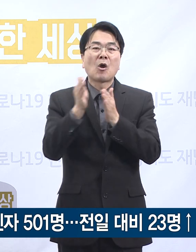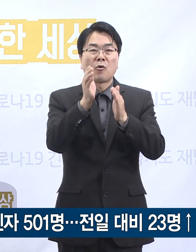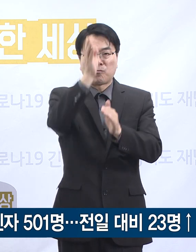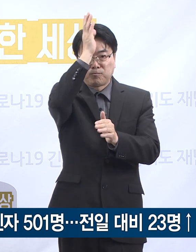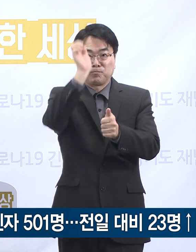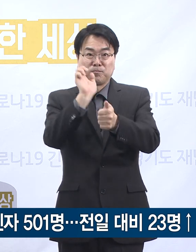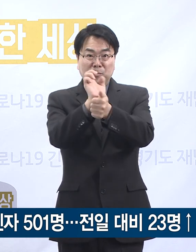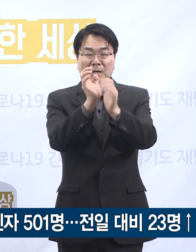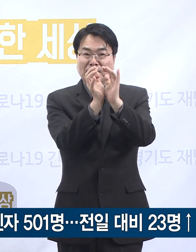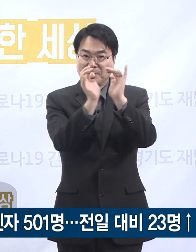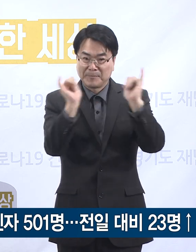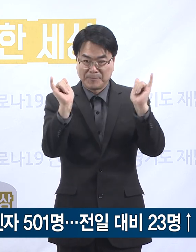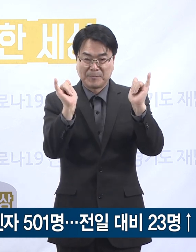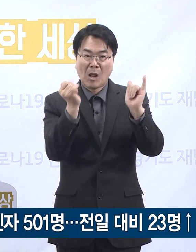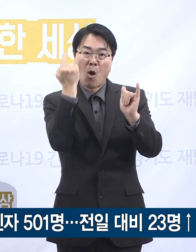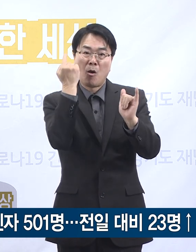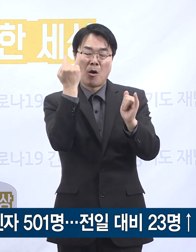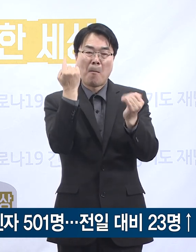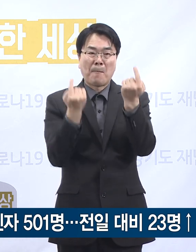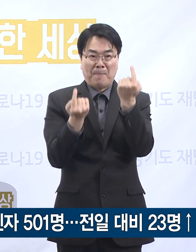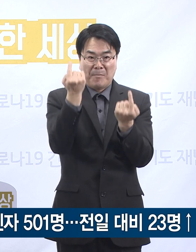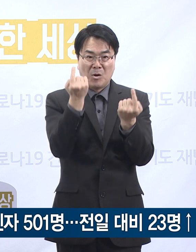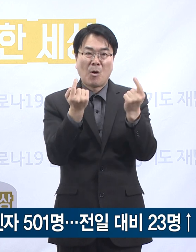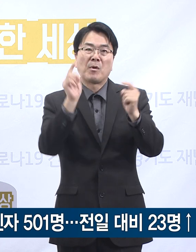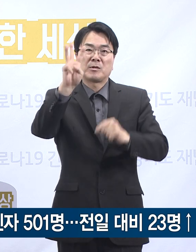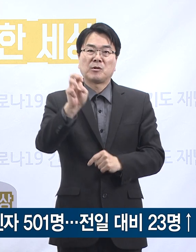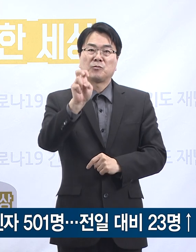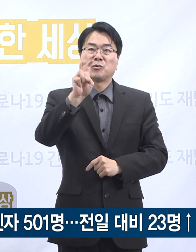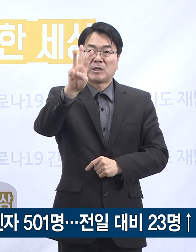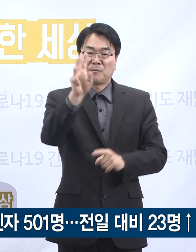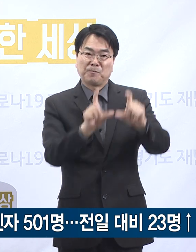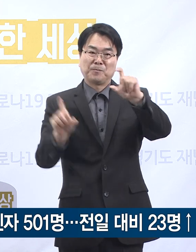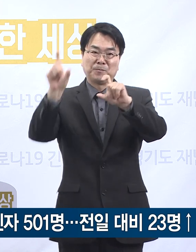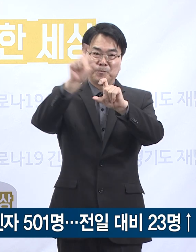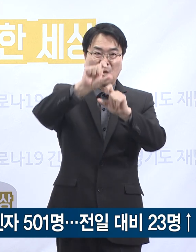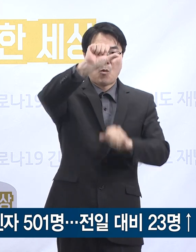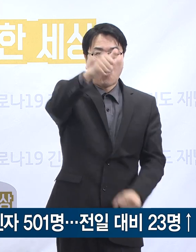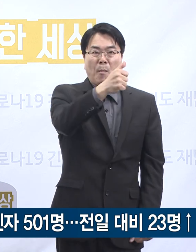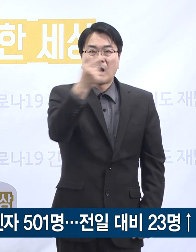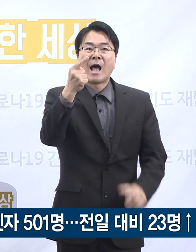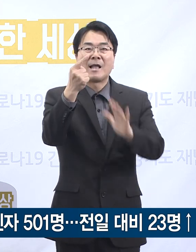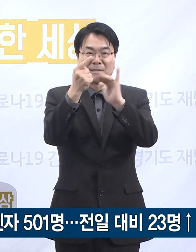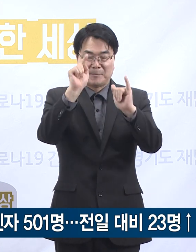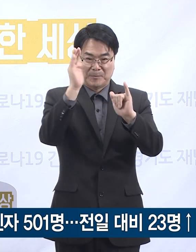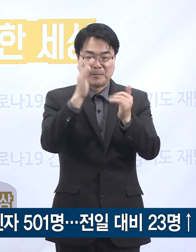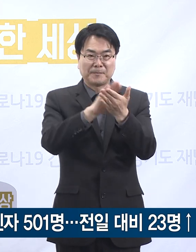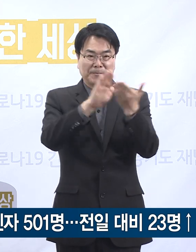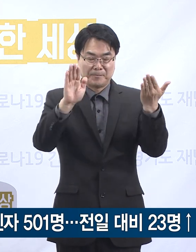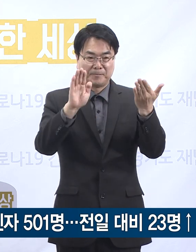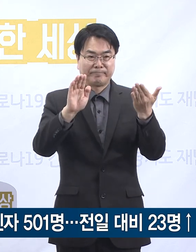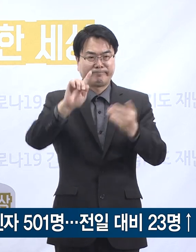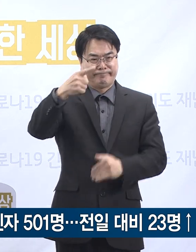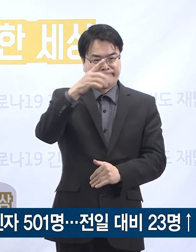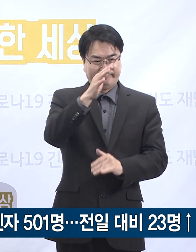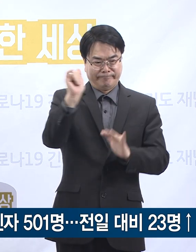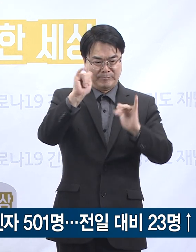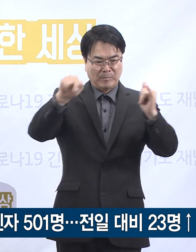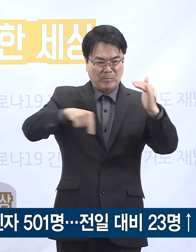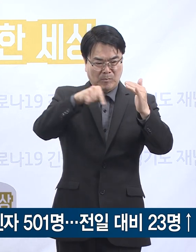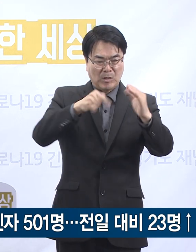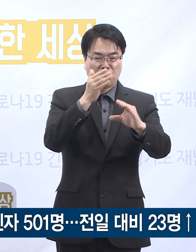전일 오전 0시 대비 23명이 증가한 총 501명입니다. 인구 100만 명당 확진자